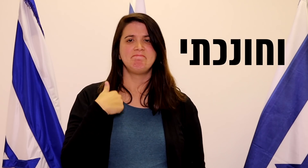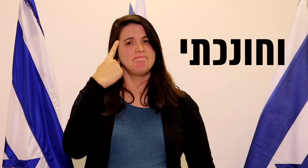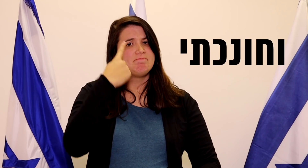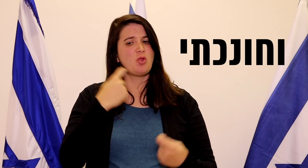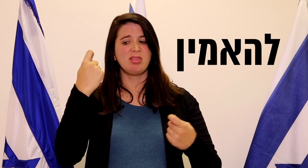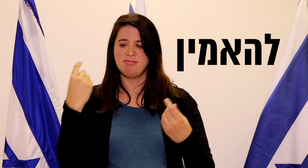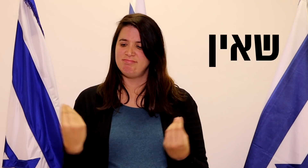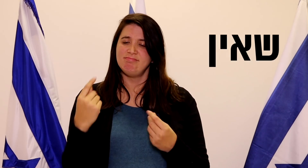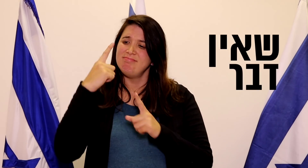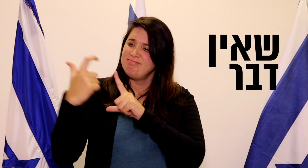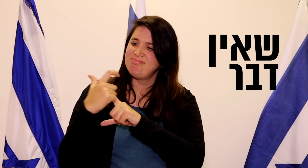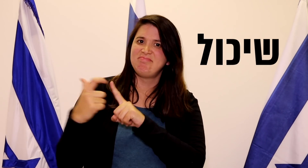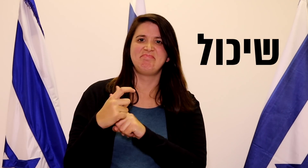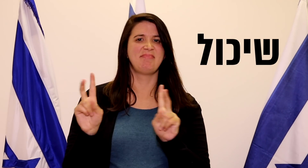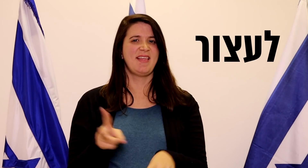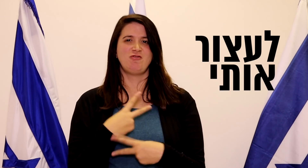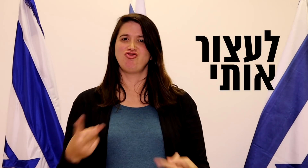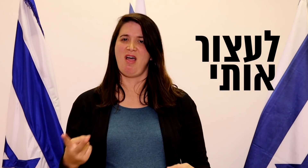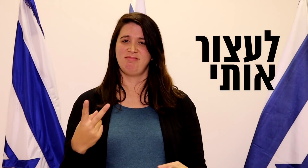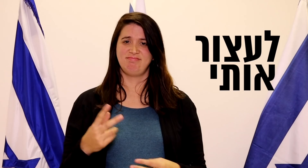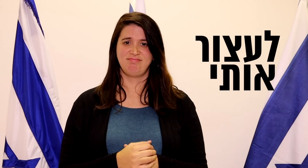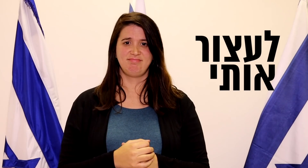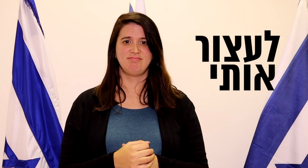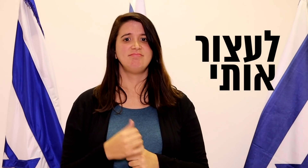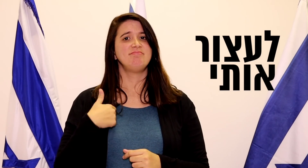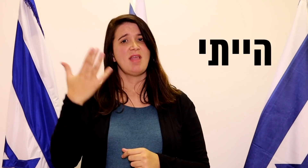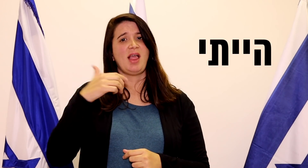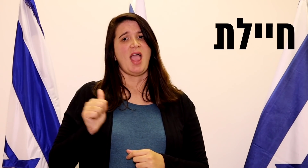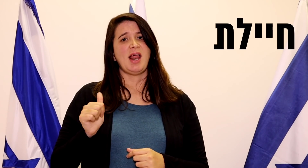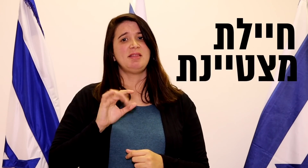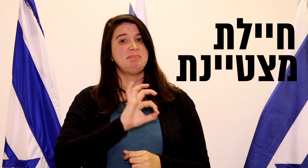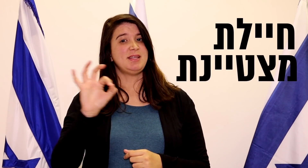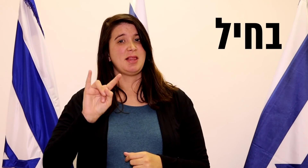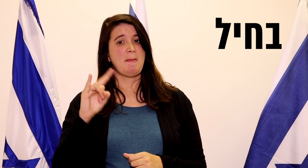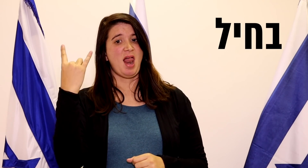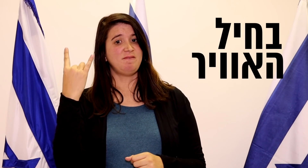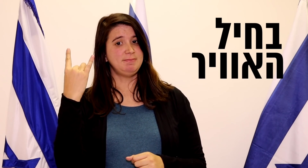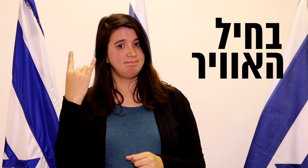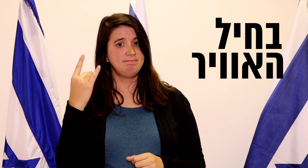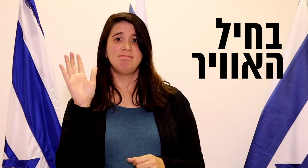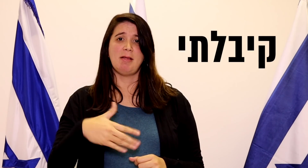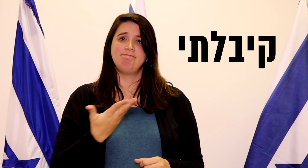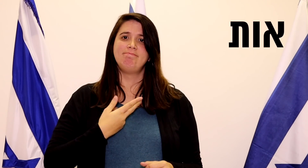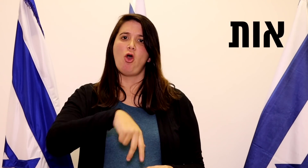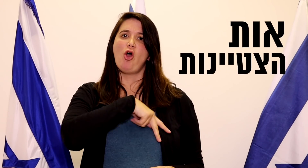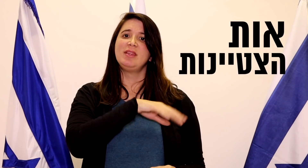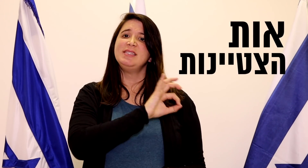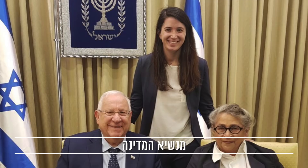וחונחתי להאמין שאין דבר שיכול לעצור אותי הייתי חיית מצטיינת בחיל האוויר קיבלתי אותי הצטיינות